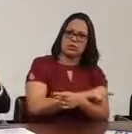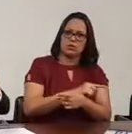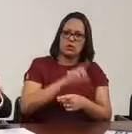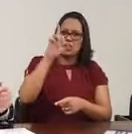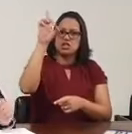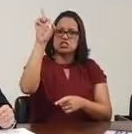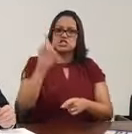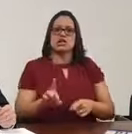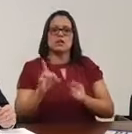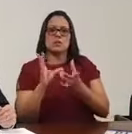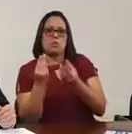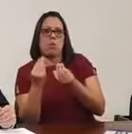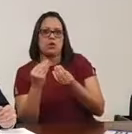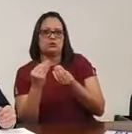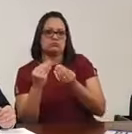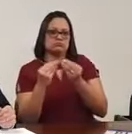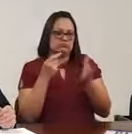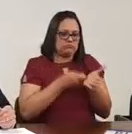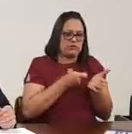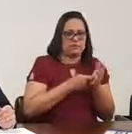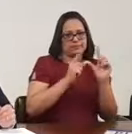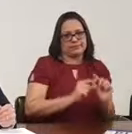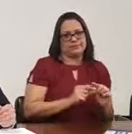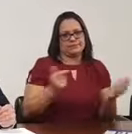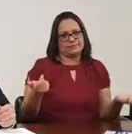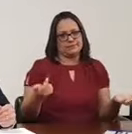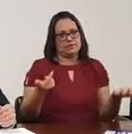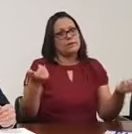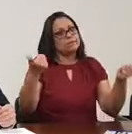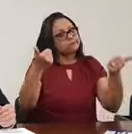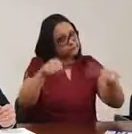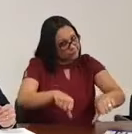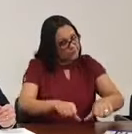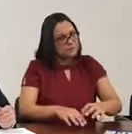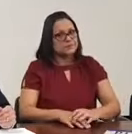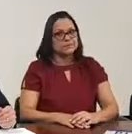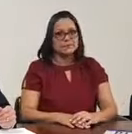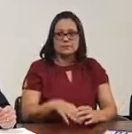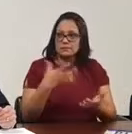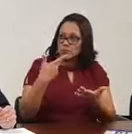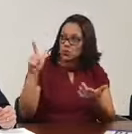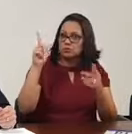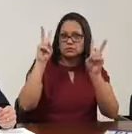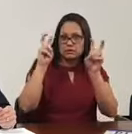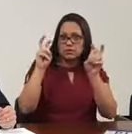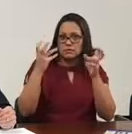Por isso, nós afundamos cada vez mais. Aliás, mais alguma coisa a mais sobre...